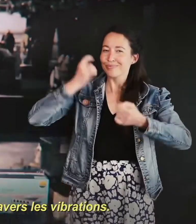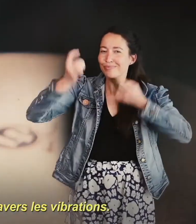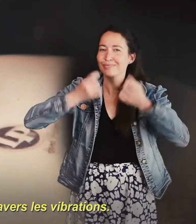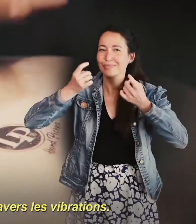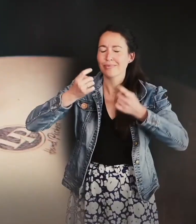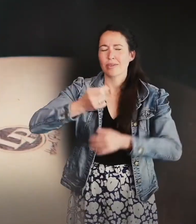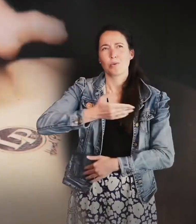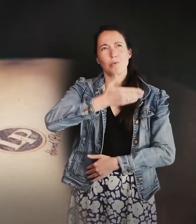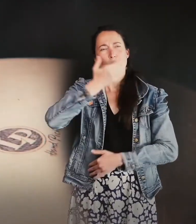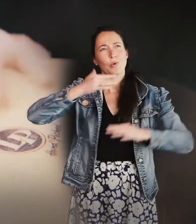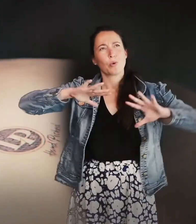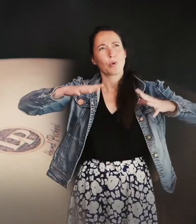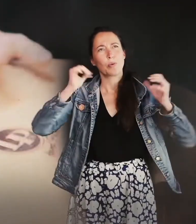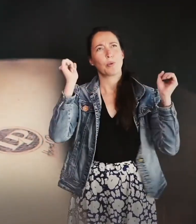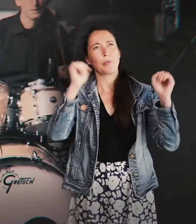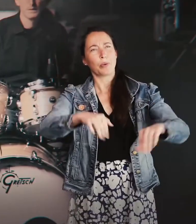les vibrations.